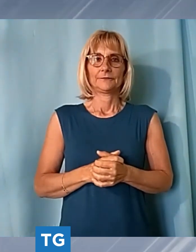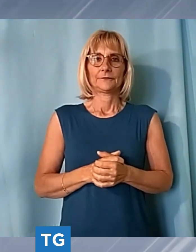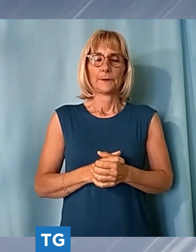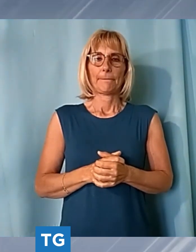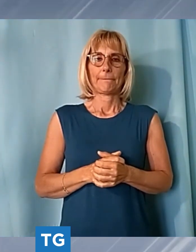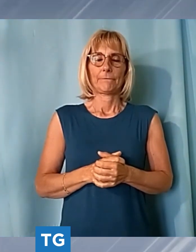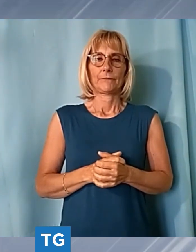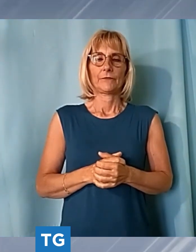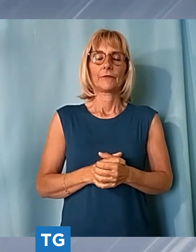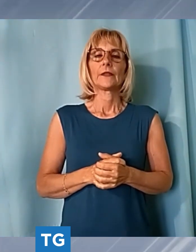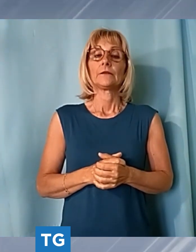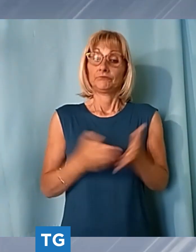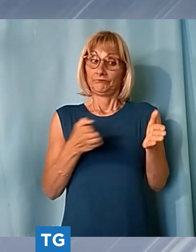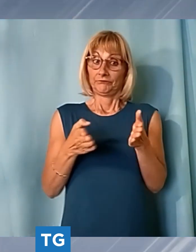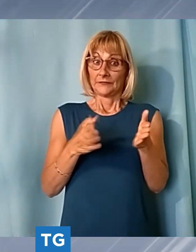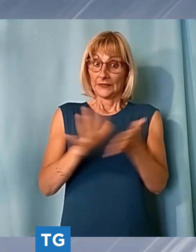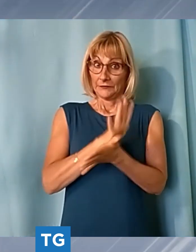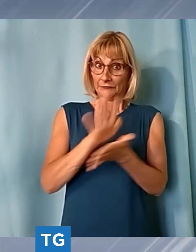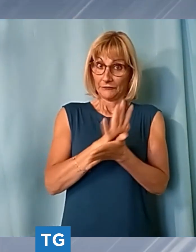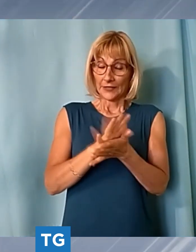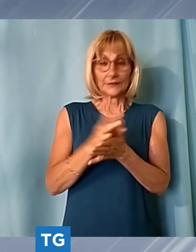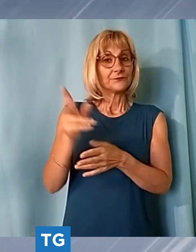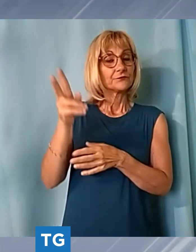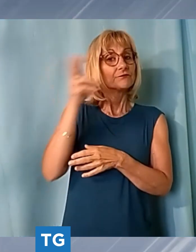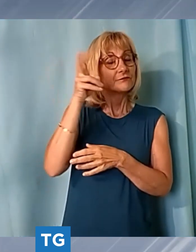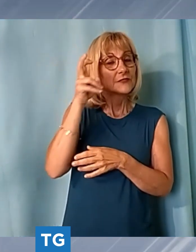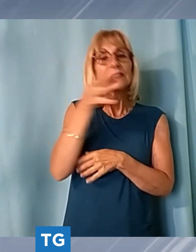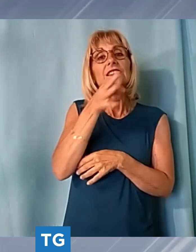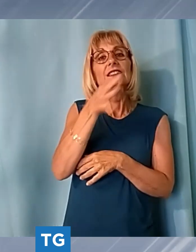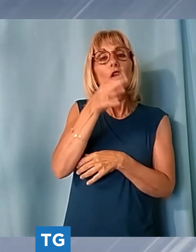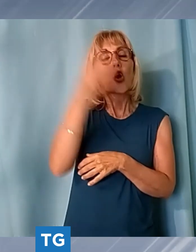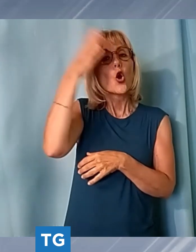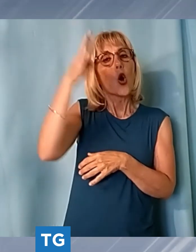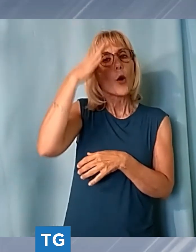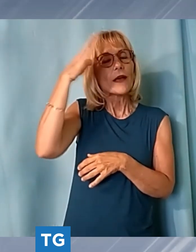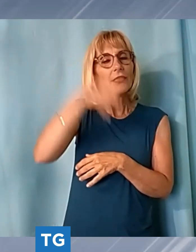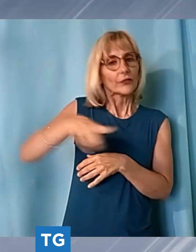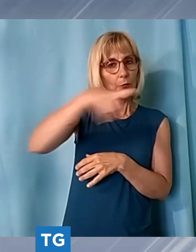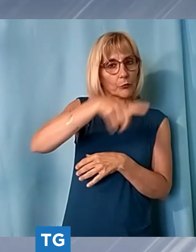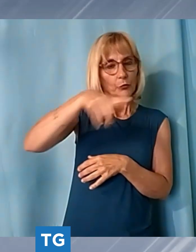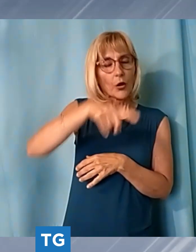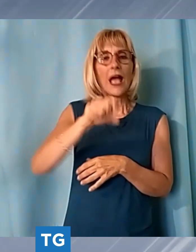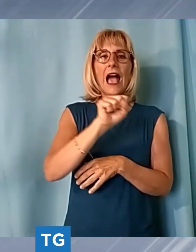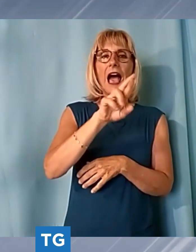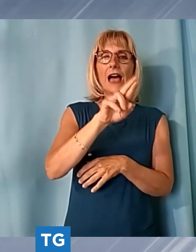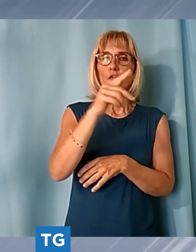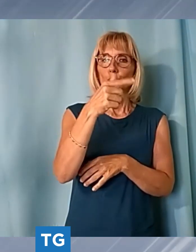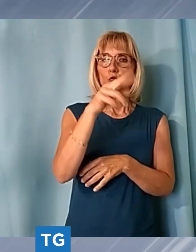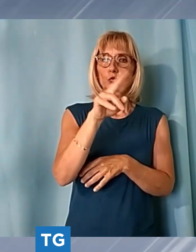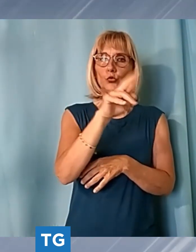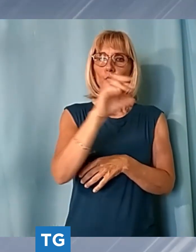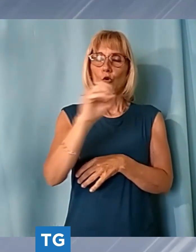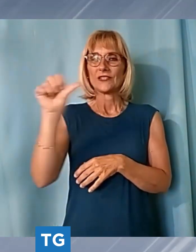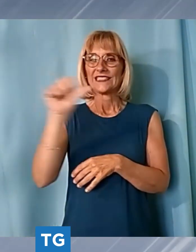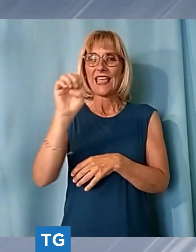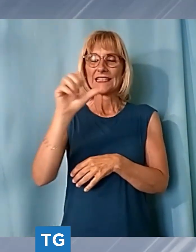'ambito della cerimonia sentiamo anche le dichiarazioni del comandante provinciale arturo sessa l'attività degli ultimi